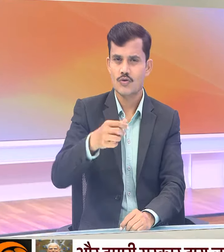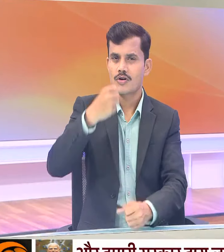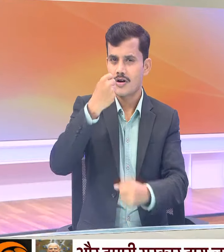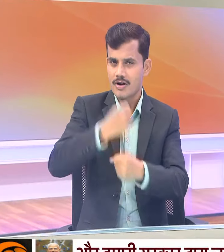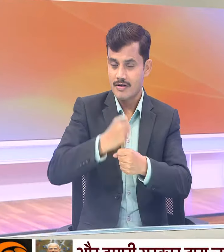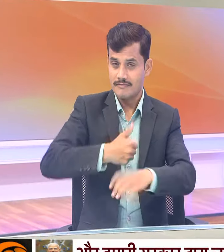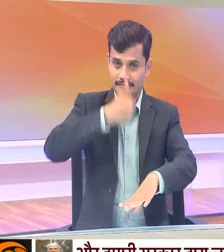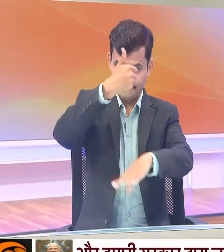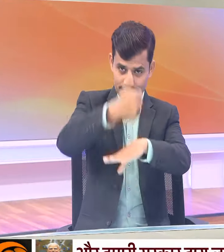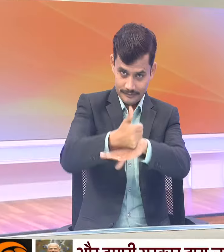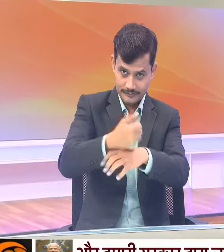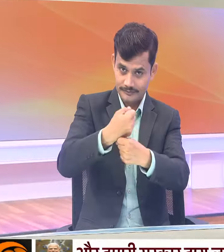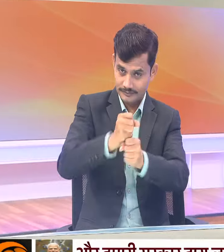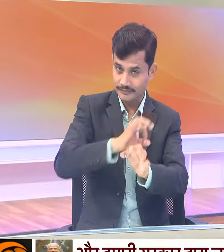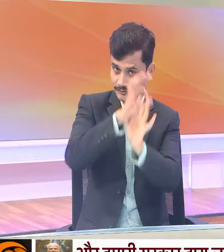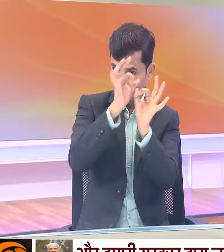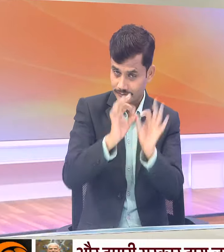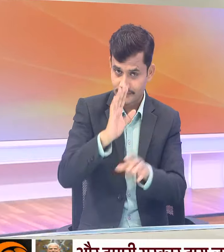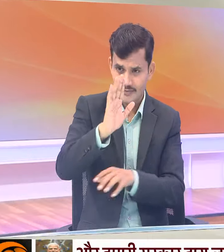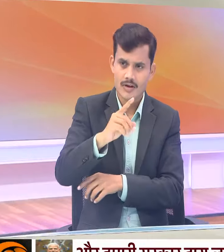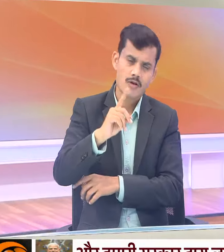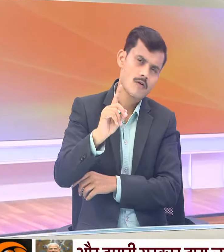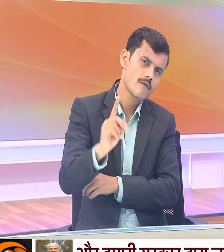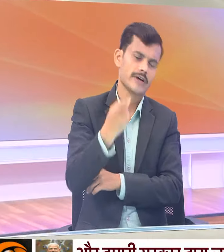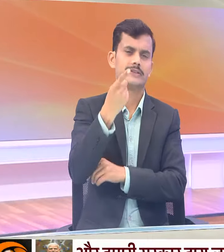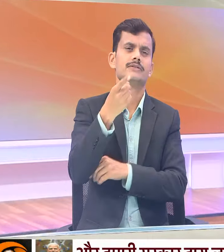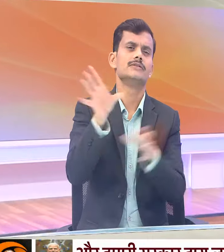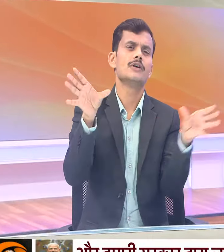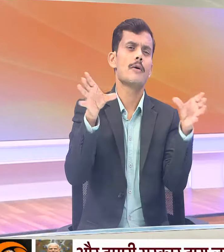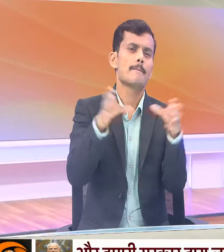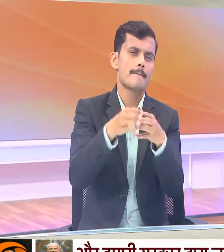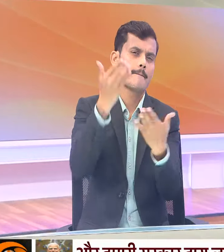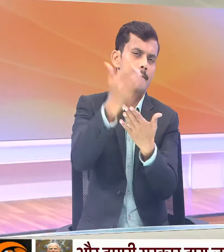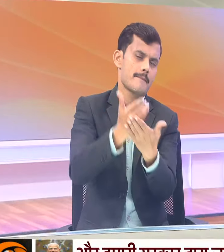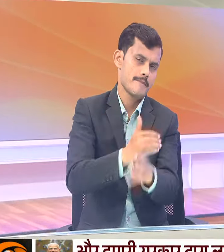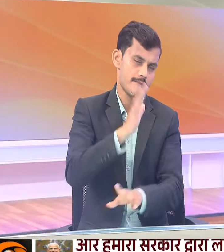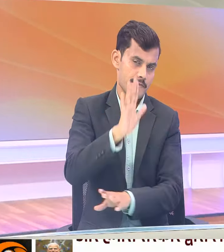जो पहला सत्र था।